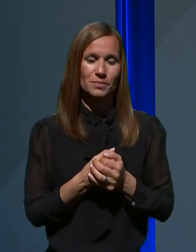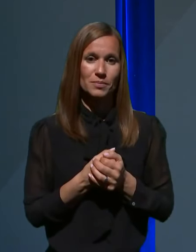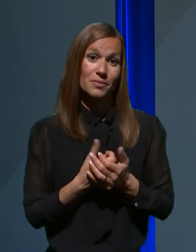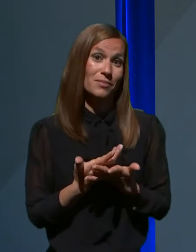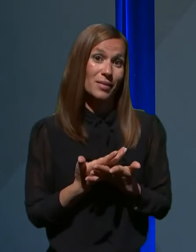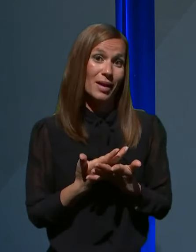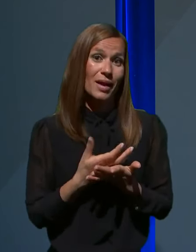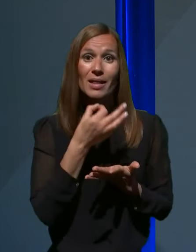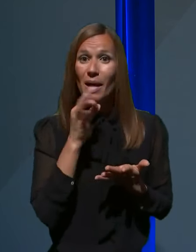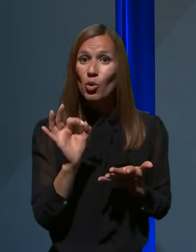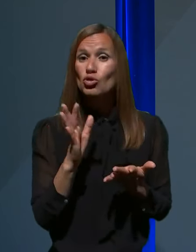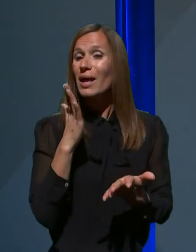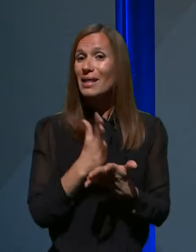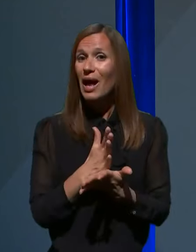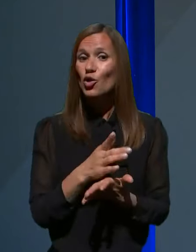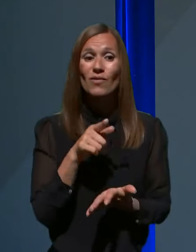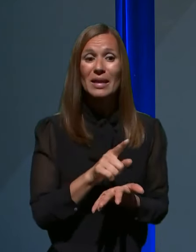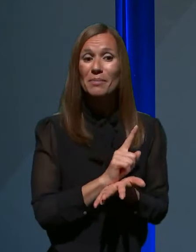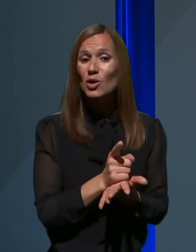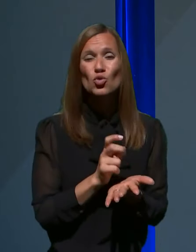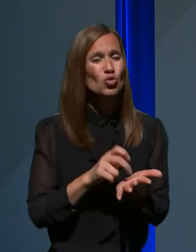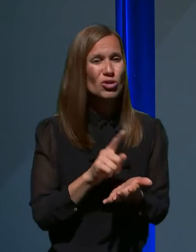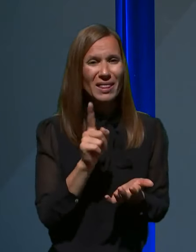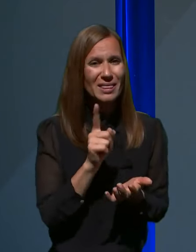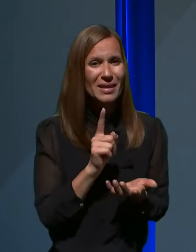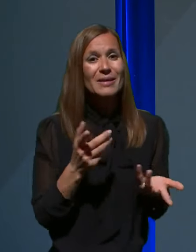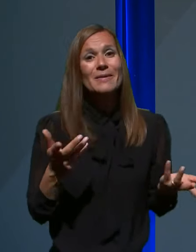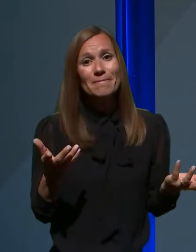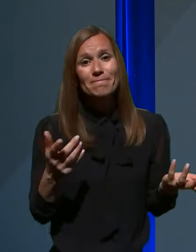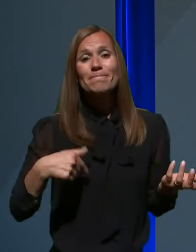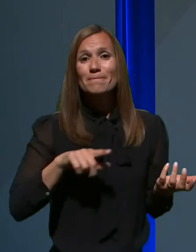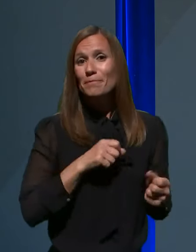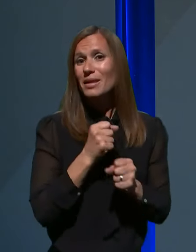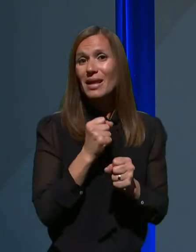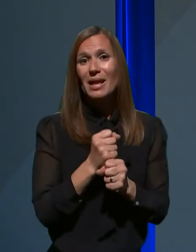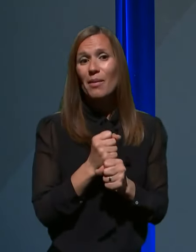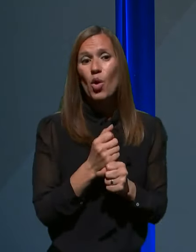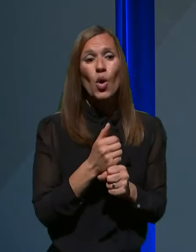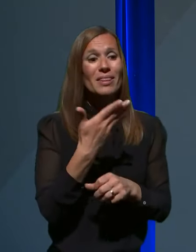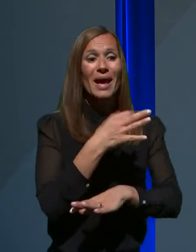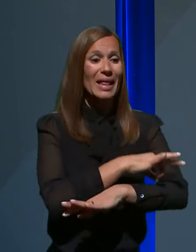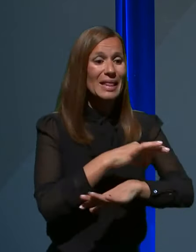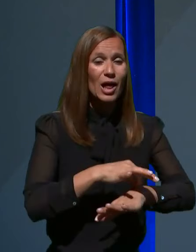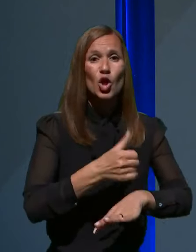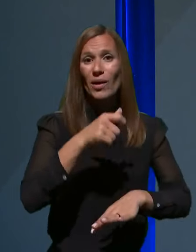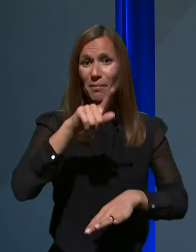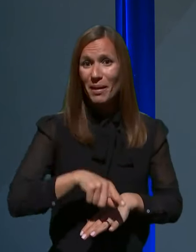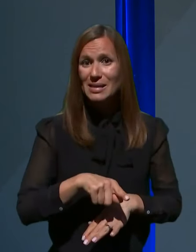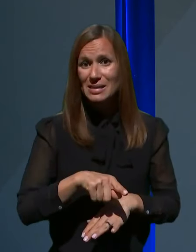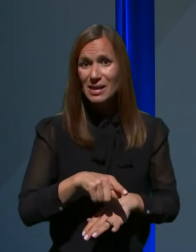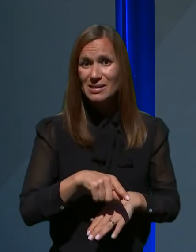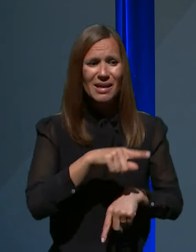Idealno v tem trenutku še vedno ni, v končni fazi delamo nekaj tednov, en mesec na vseh teh